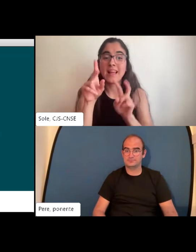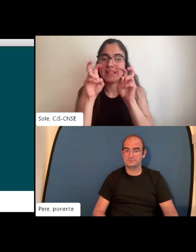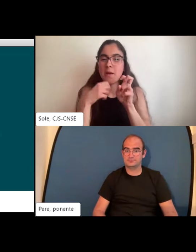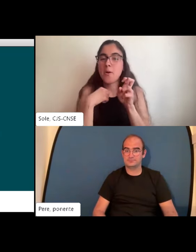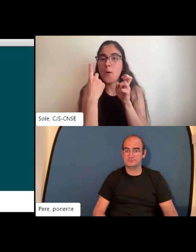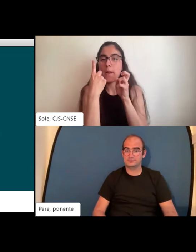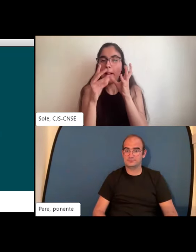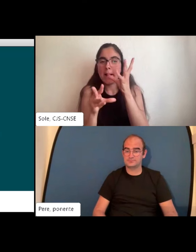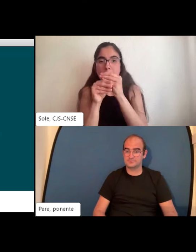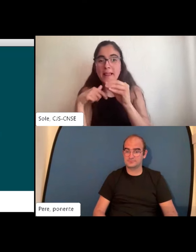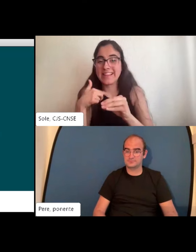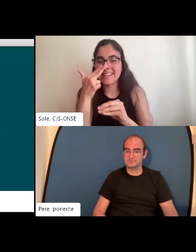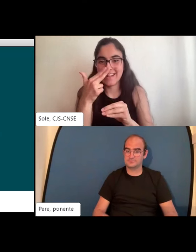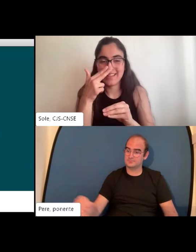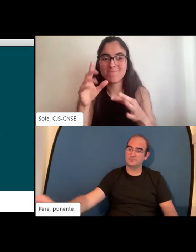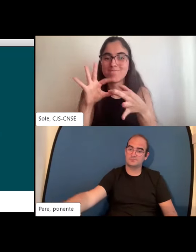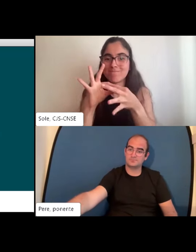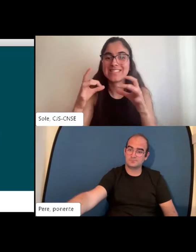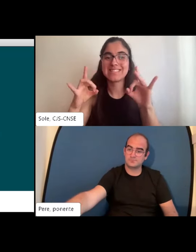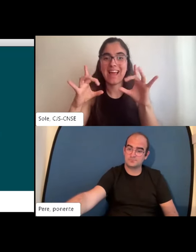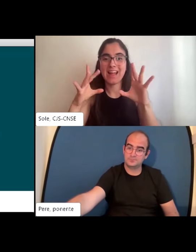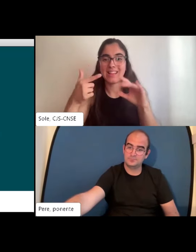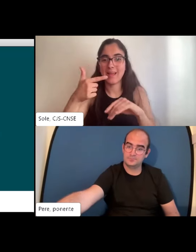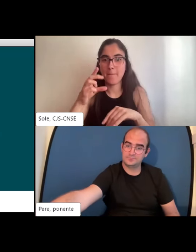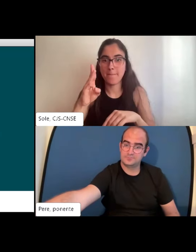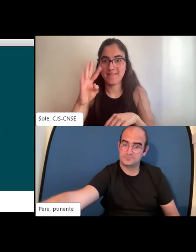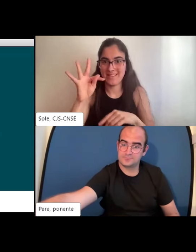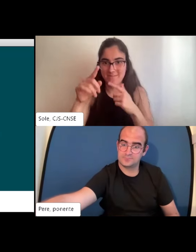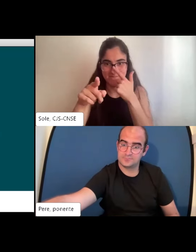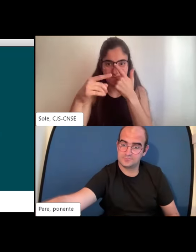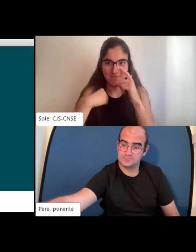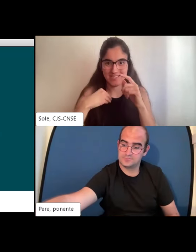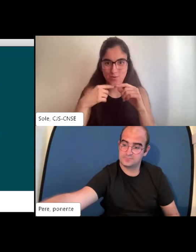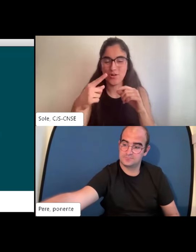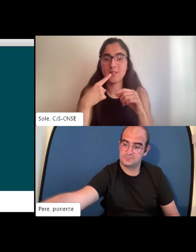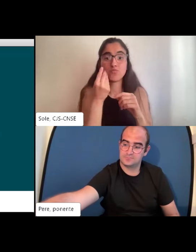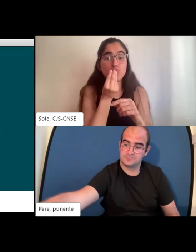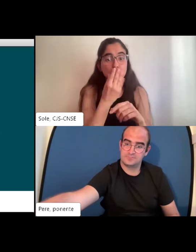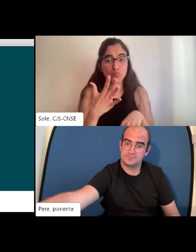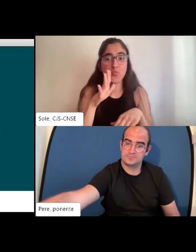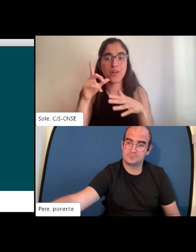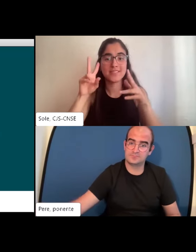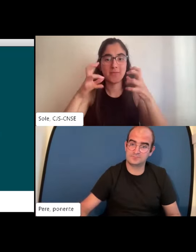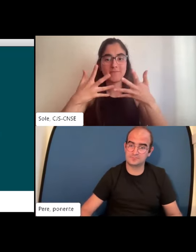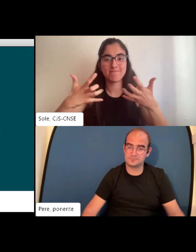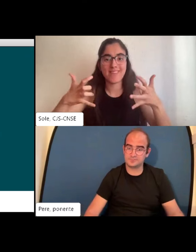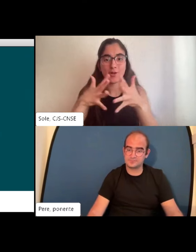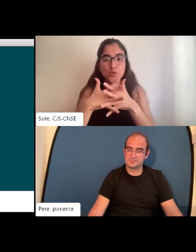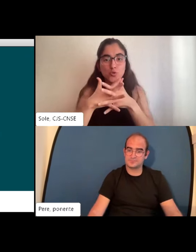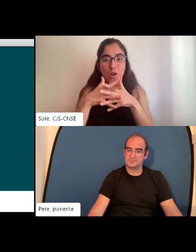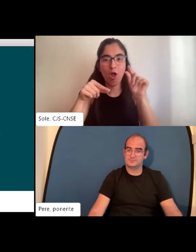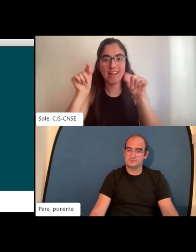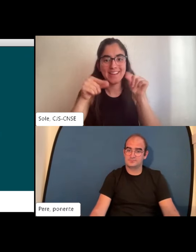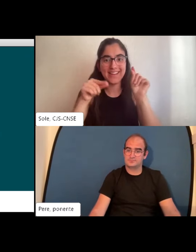aplicarlo a cualquier ámbito complementar que me parece esto súper interesante porque la verdad es que ChatGPT está